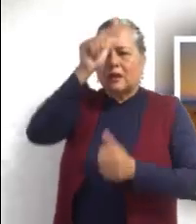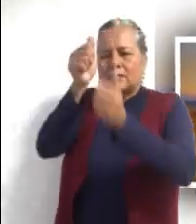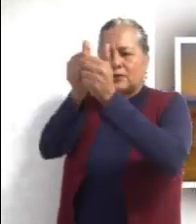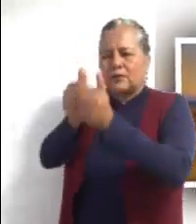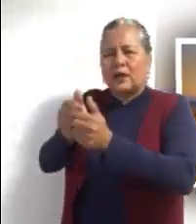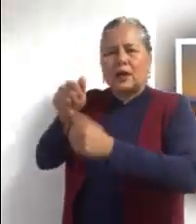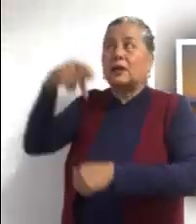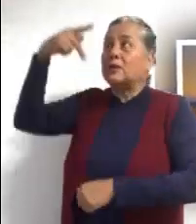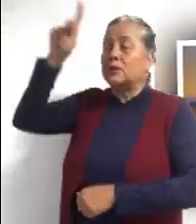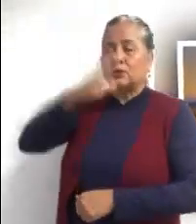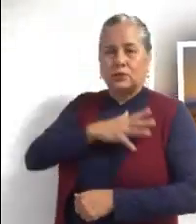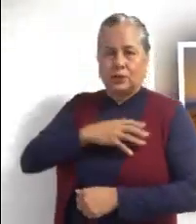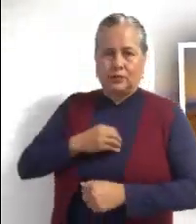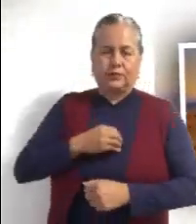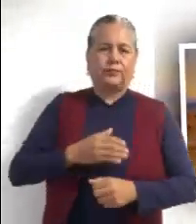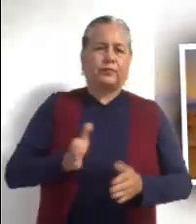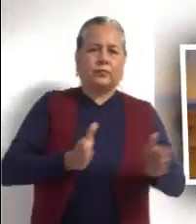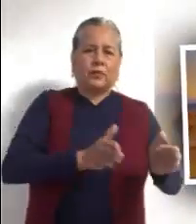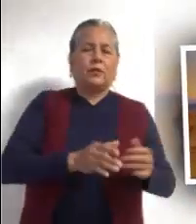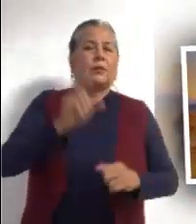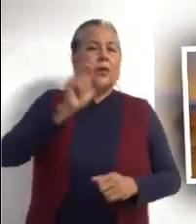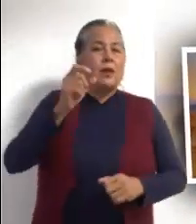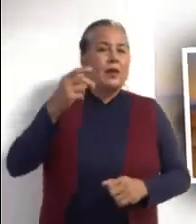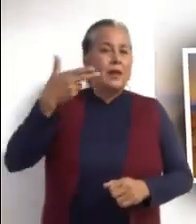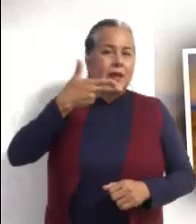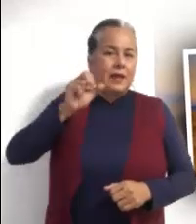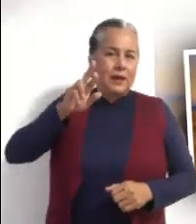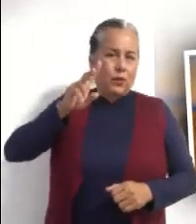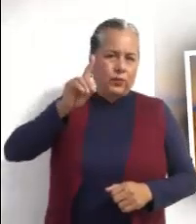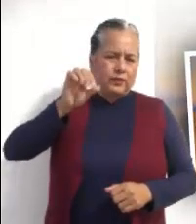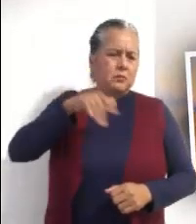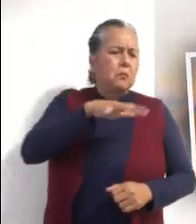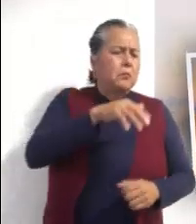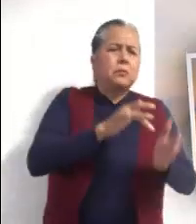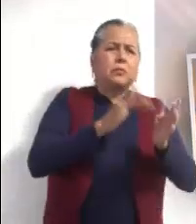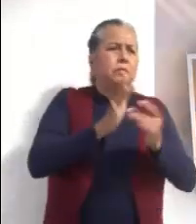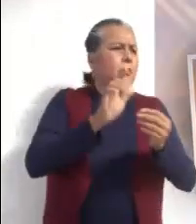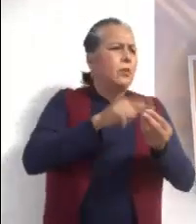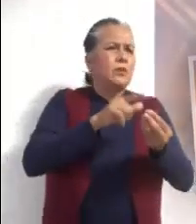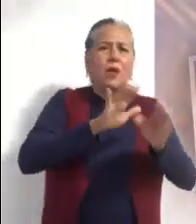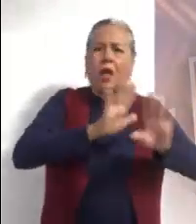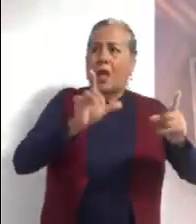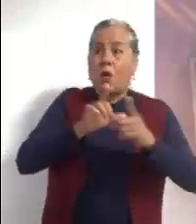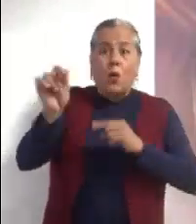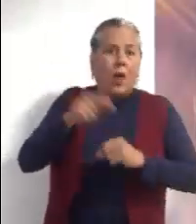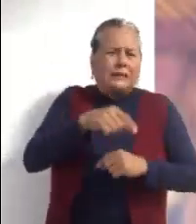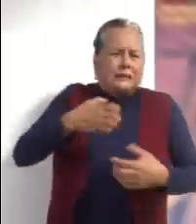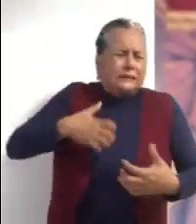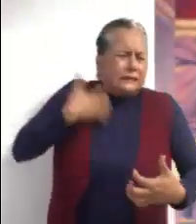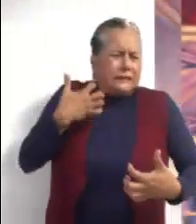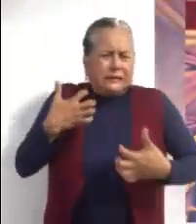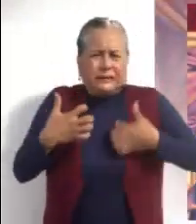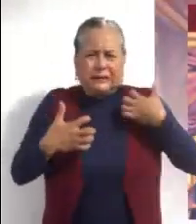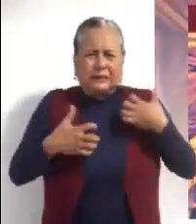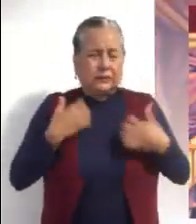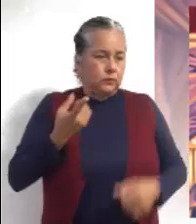los magos lo habían engañado Se puso furioso y mandó matar en Belén y sus alrededores a todos los niños menores